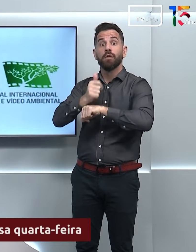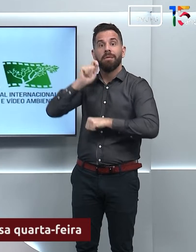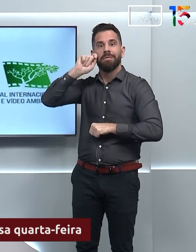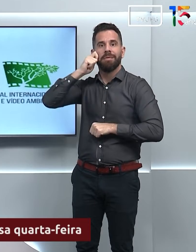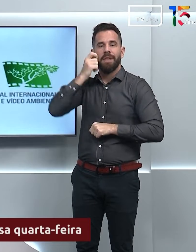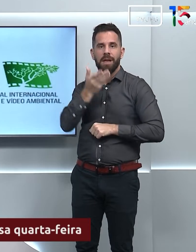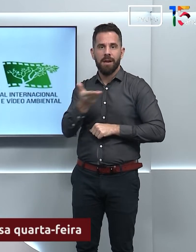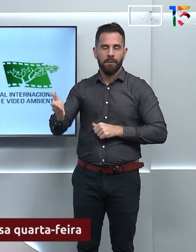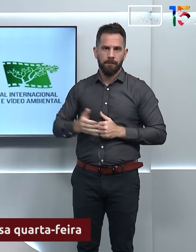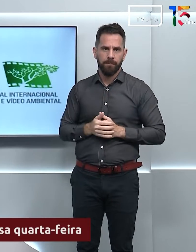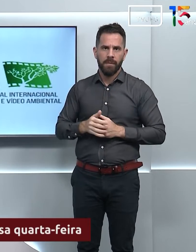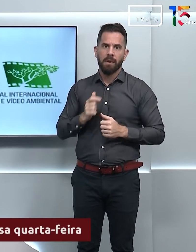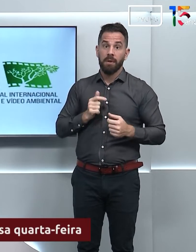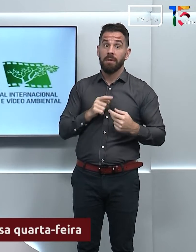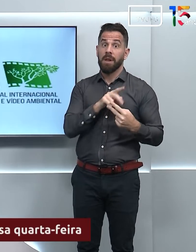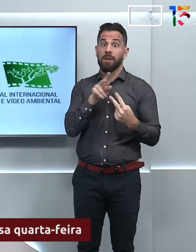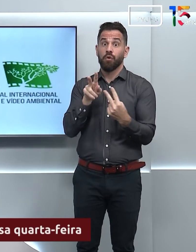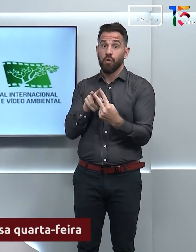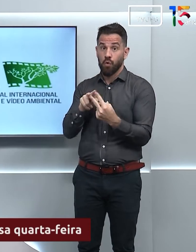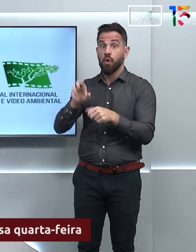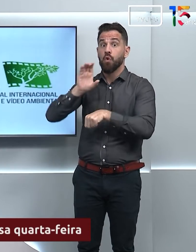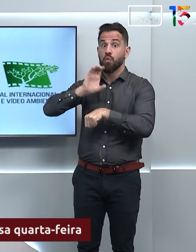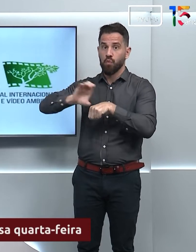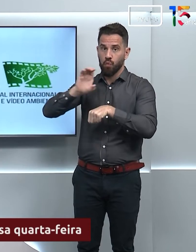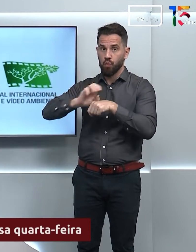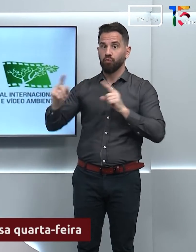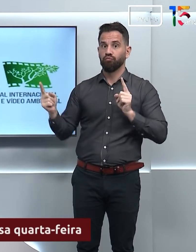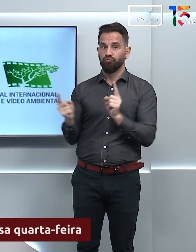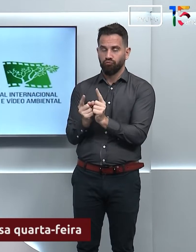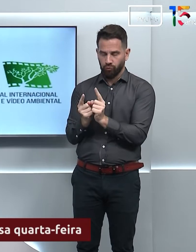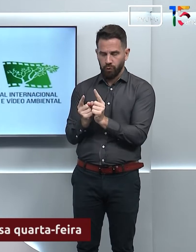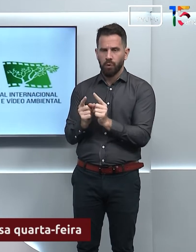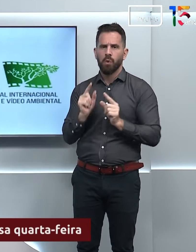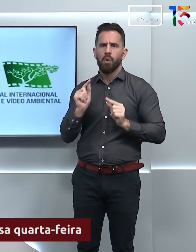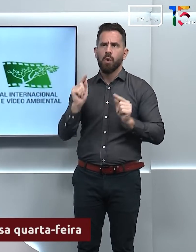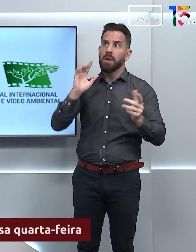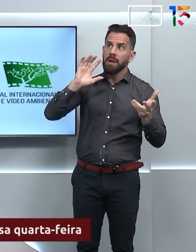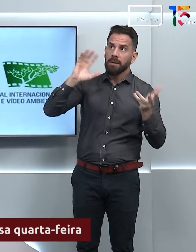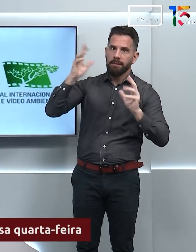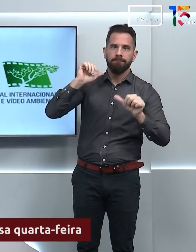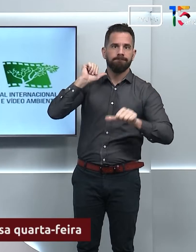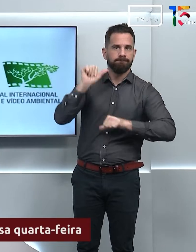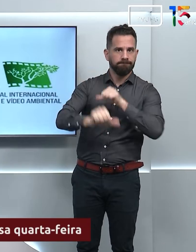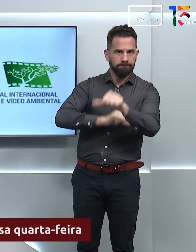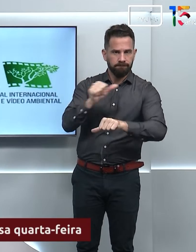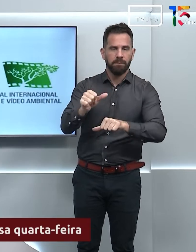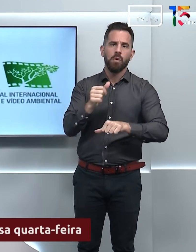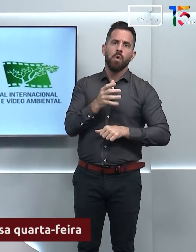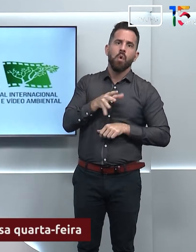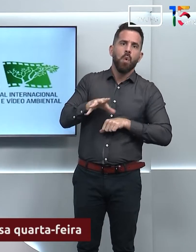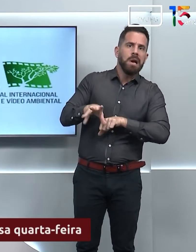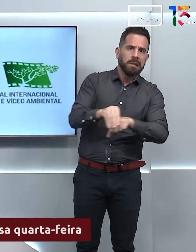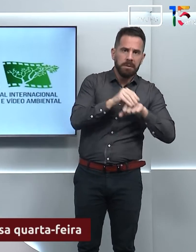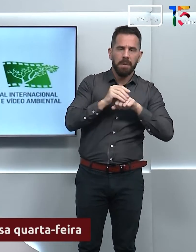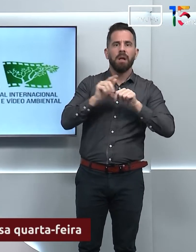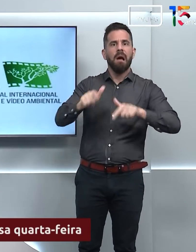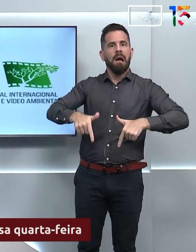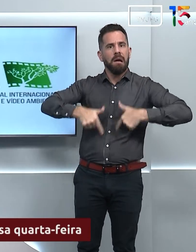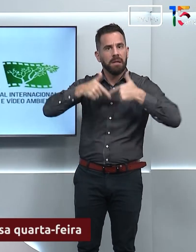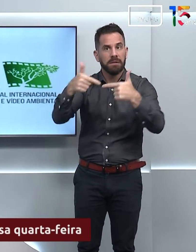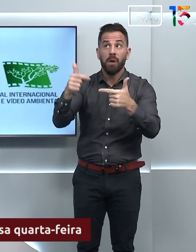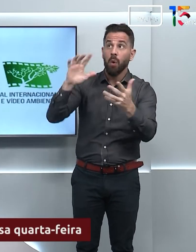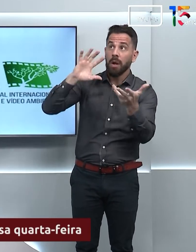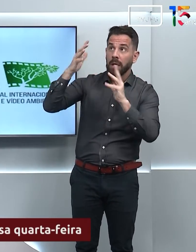cursos, estão dois minicursos. Mudanças climáticas, conhecimento e ação para transformar o clima em